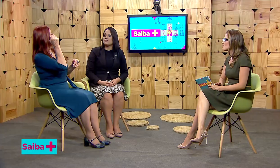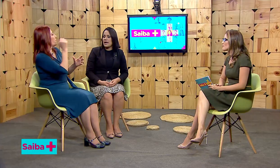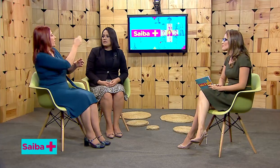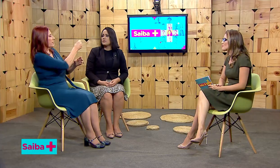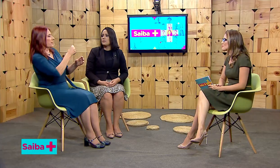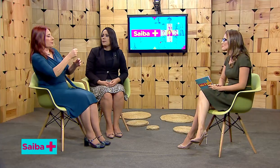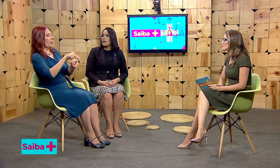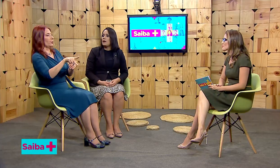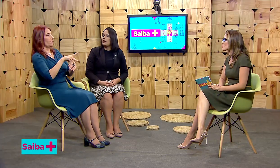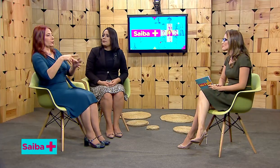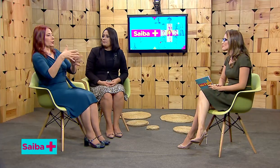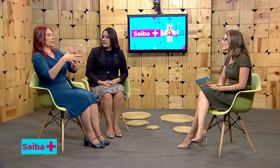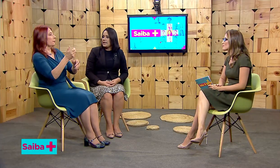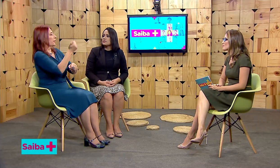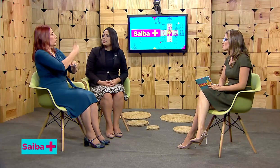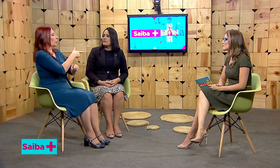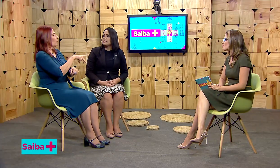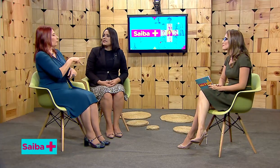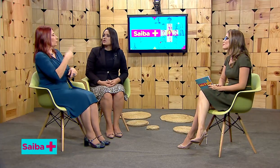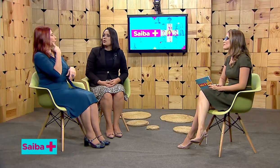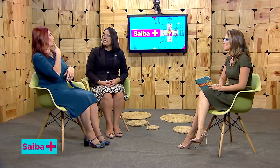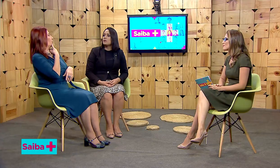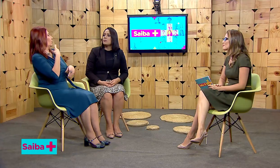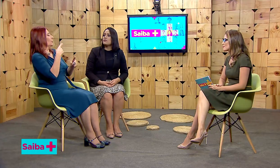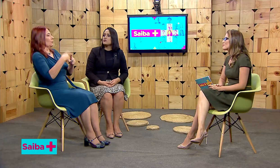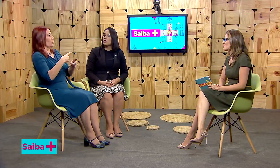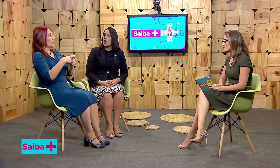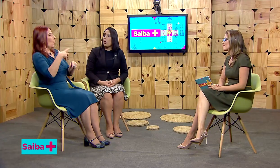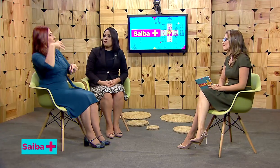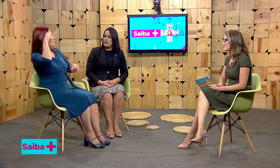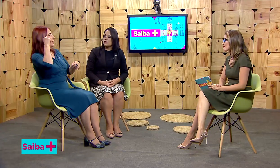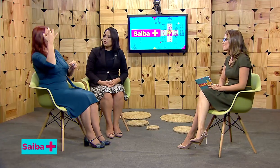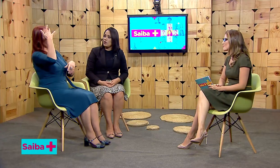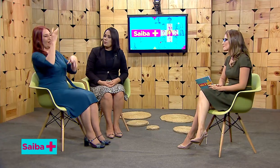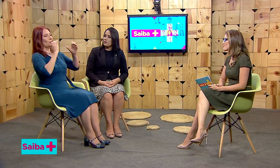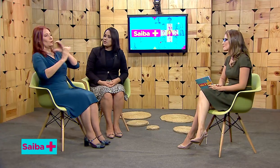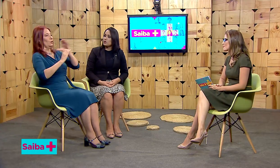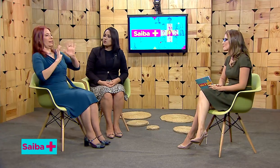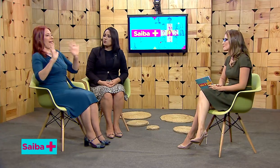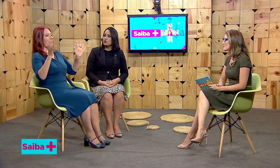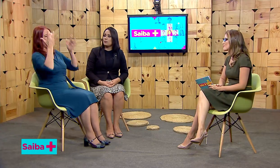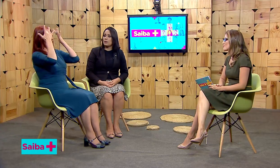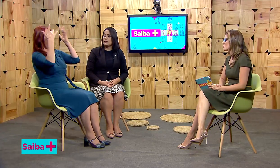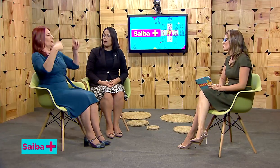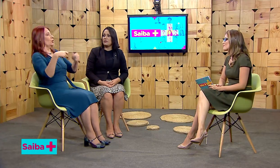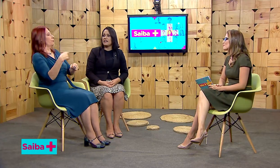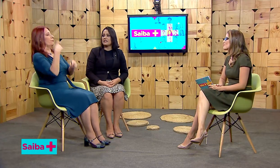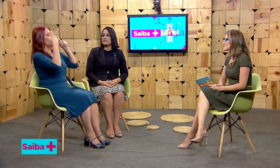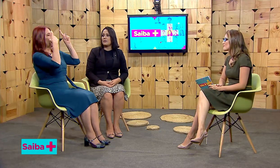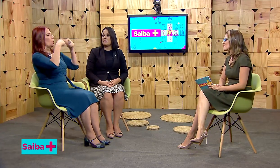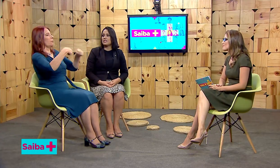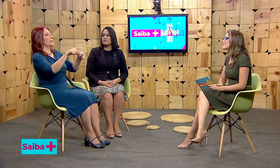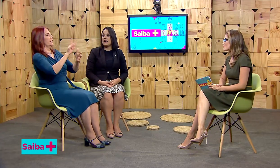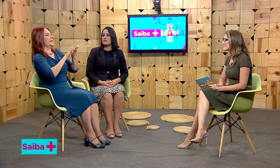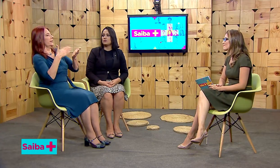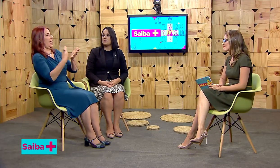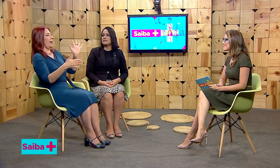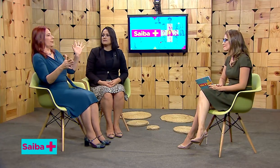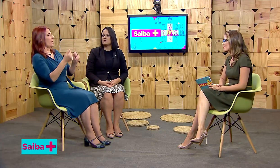fácil uma empresa, uma universidade, escolher um professor ouvinte do que um professor surdo, pois a comunicação é mais fácil, não precisa se